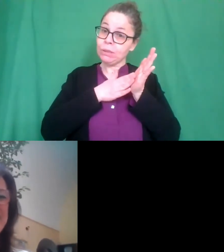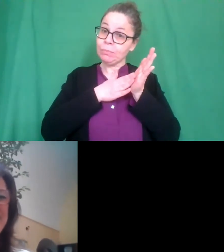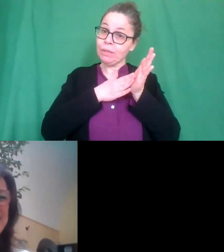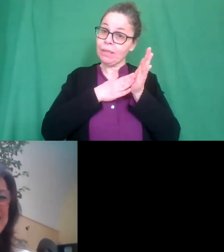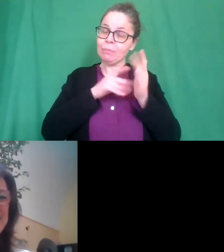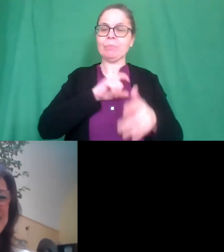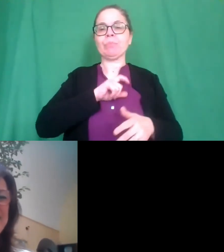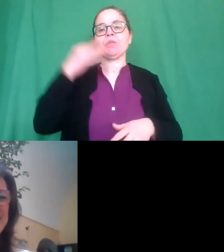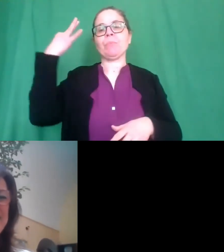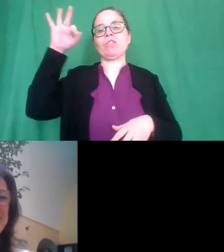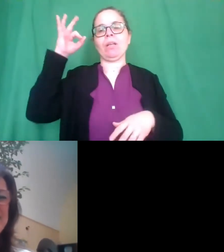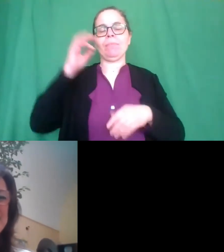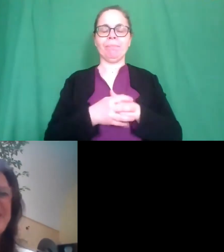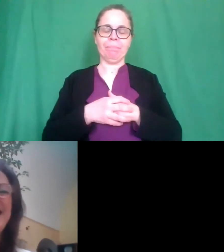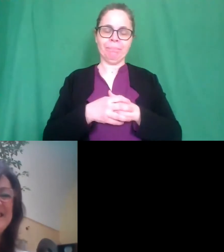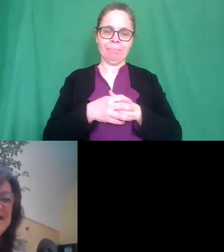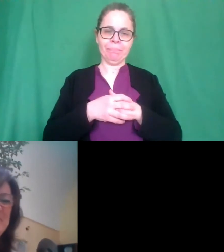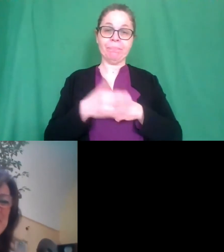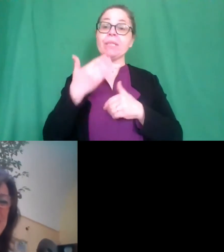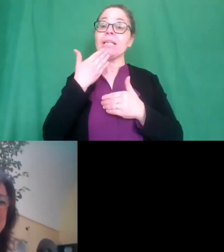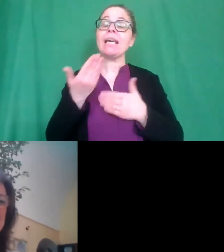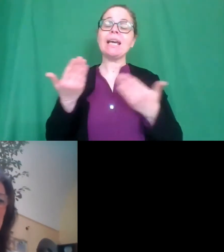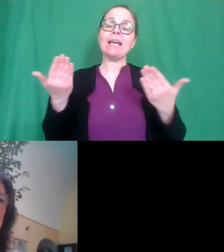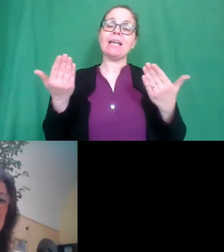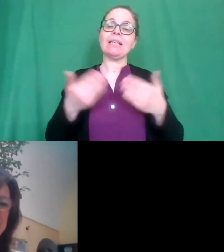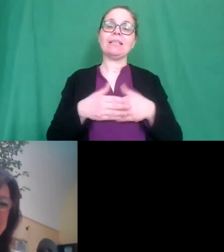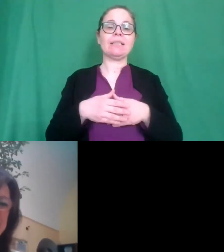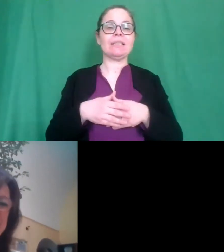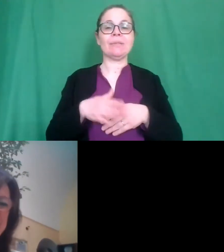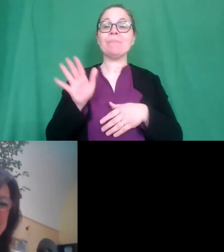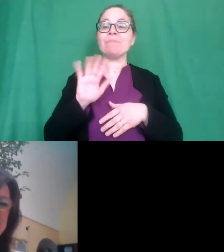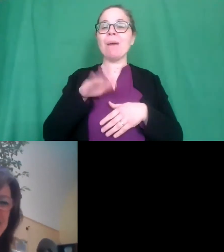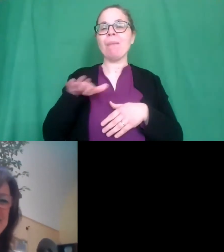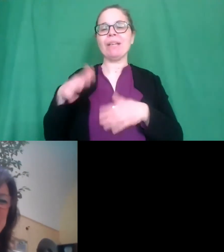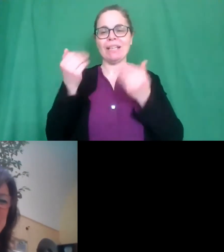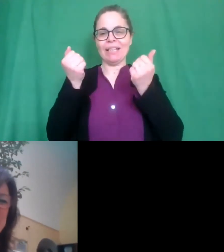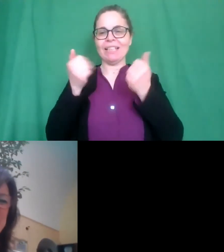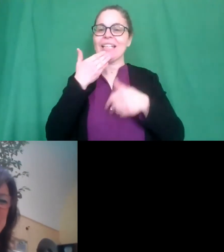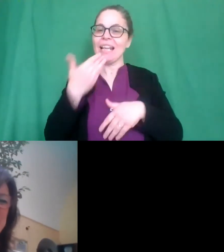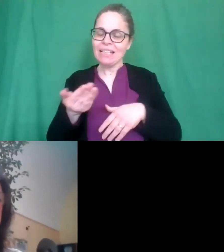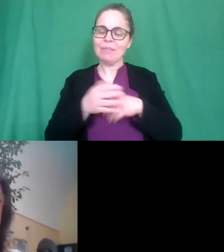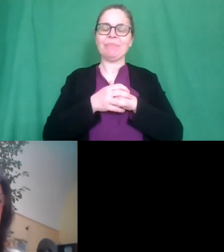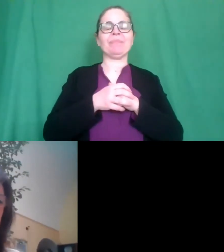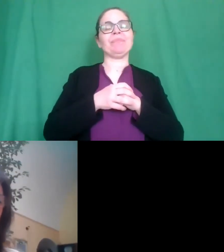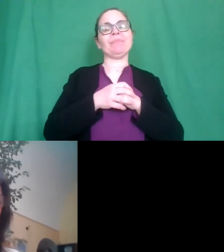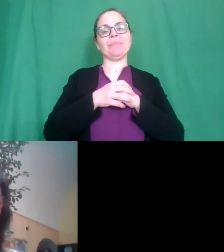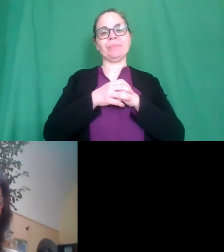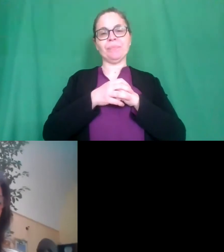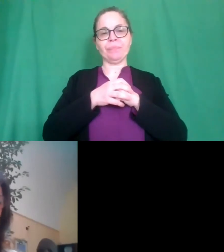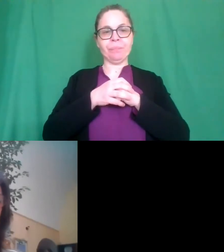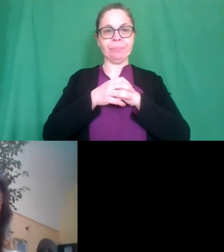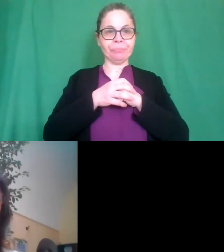speciale ok grazie mille ci saluti tutti i bambini grazie grazie Rosa